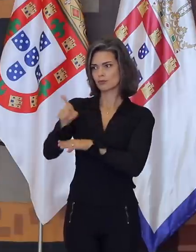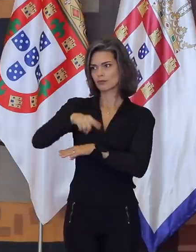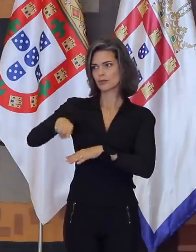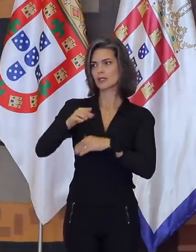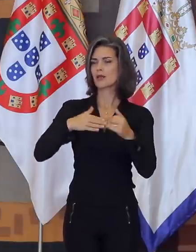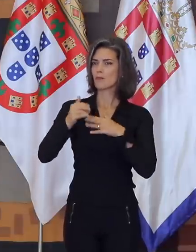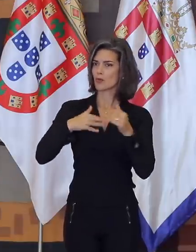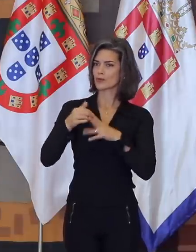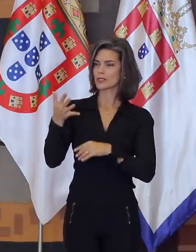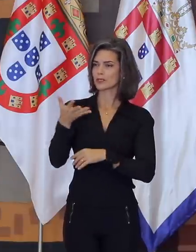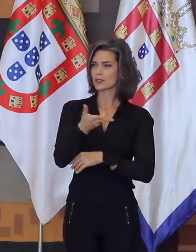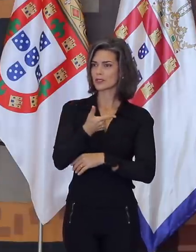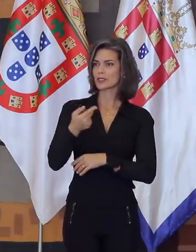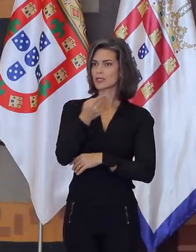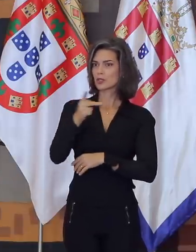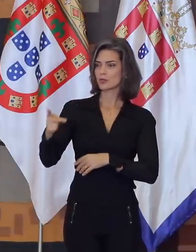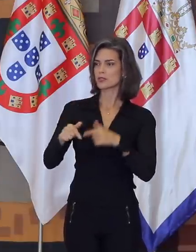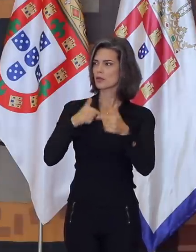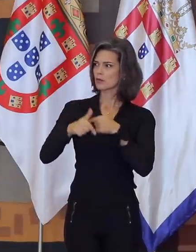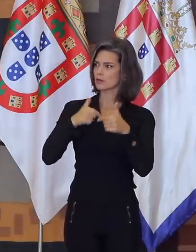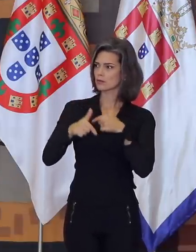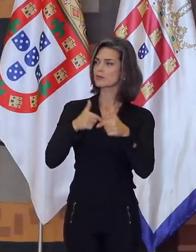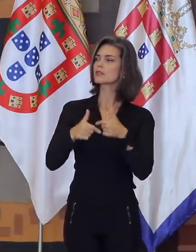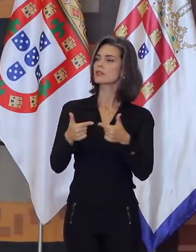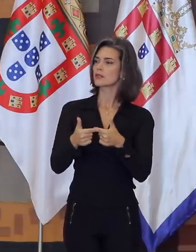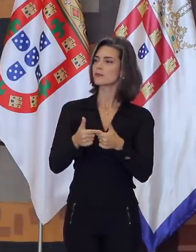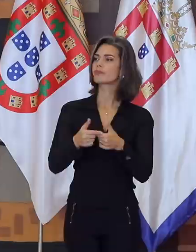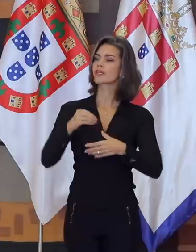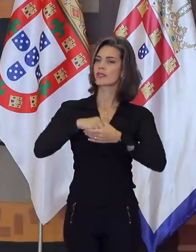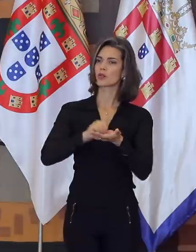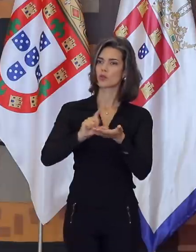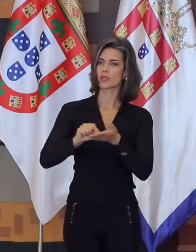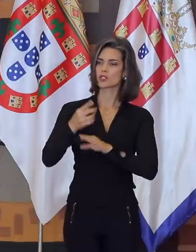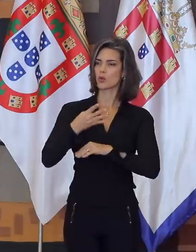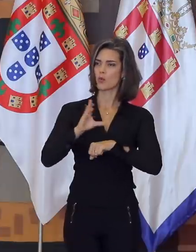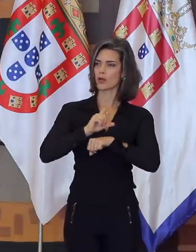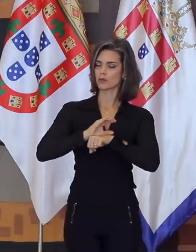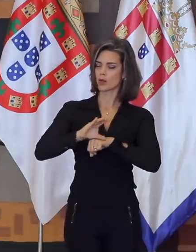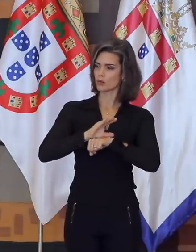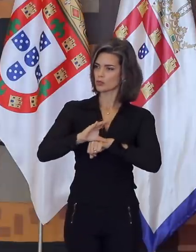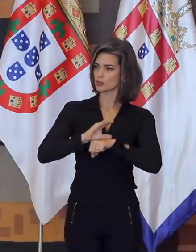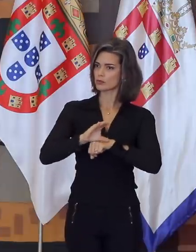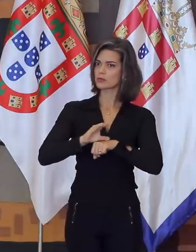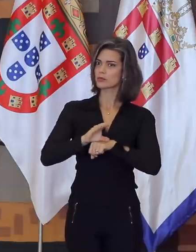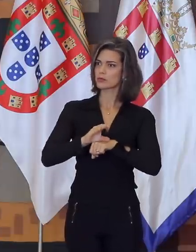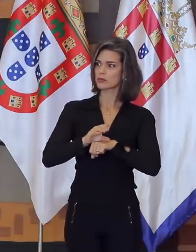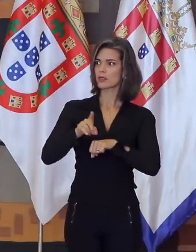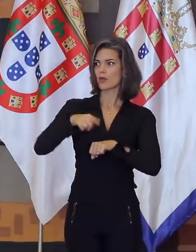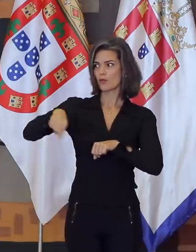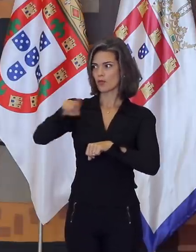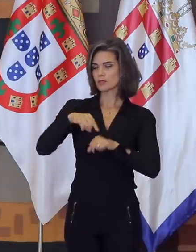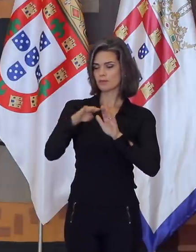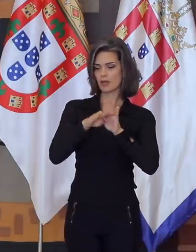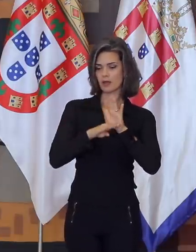que o pleno exercício de suas funções, listados no artigo 4º da Constituição, vai exigir de cada uma